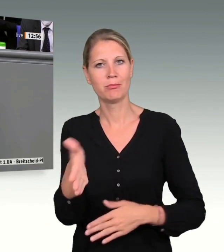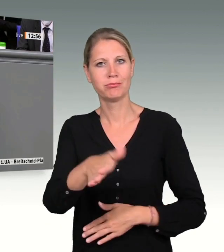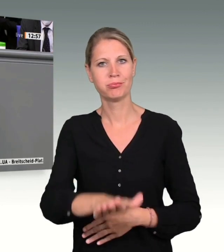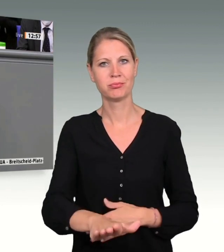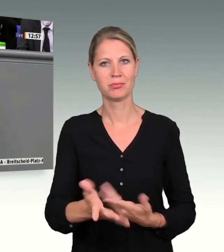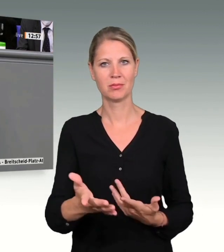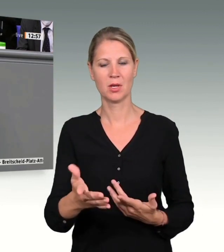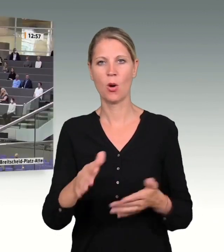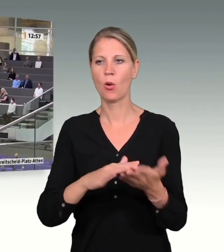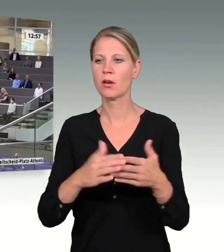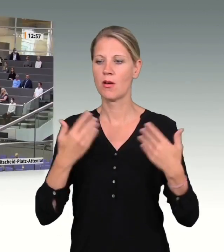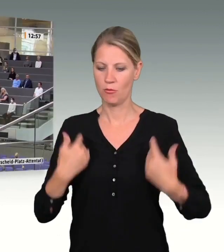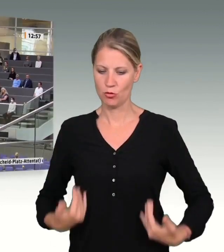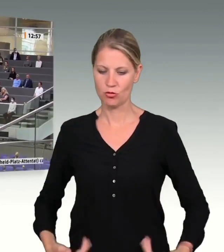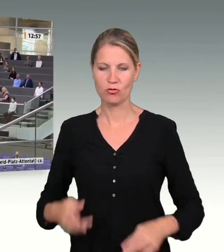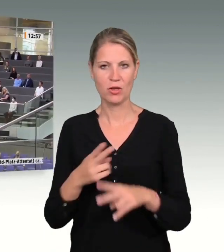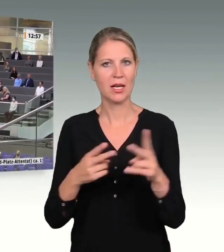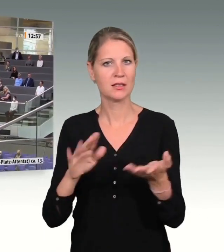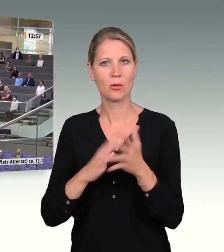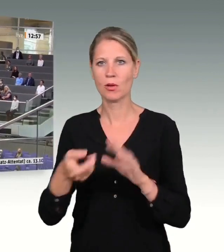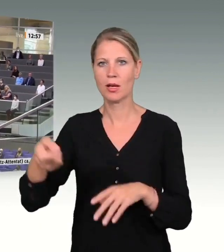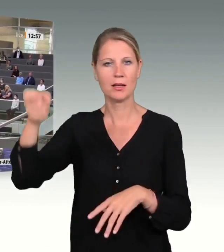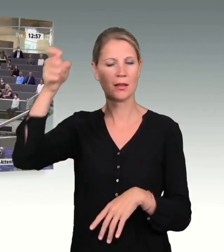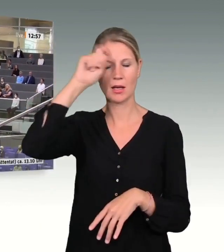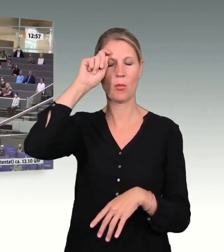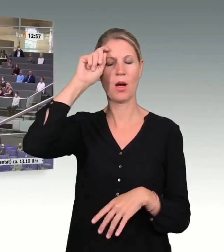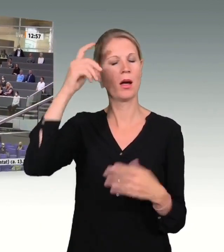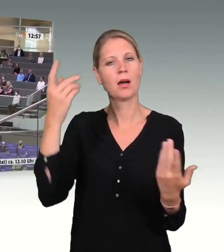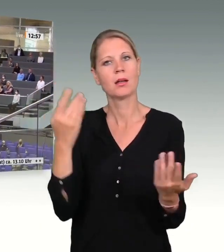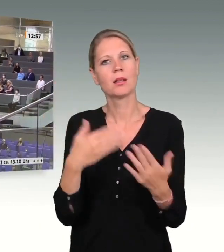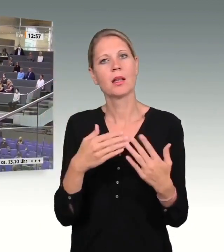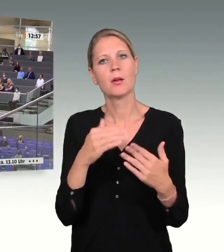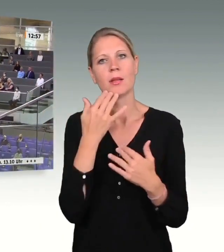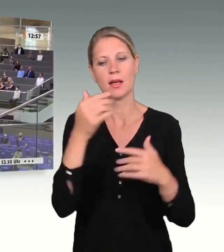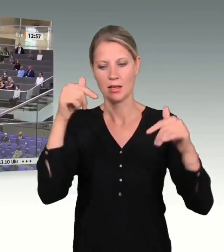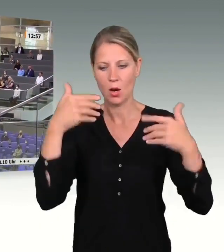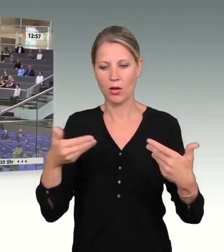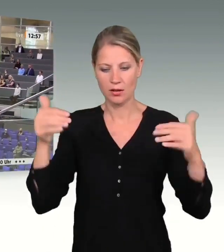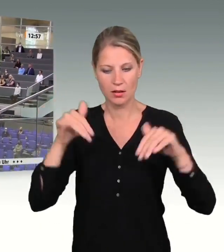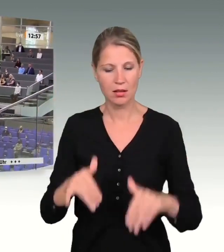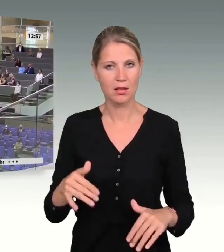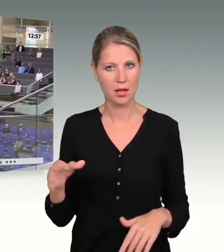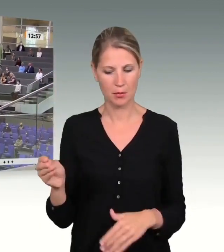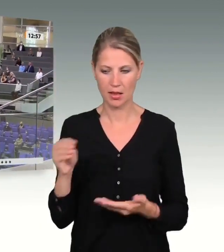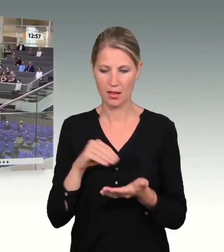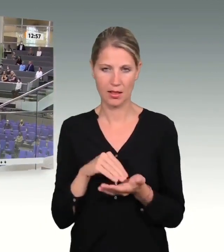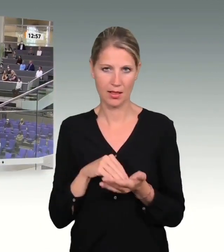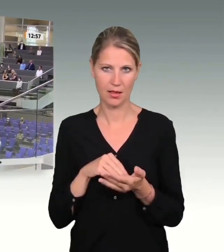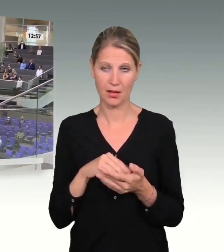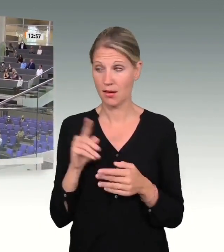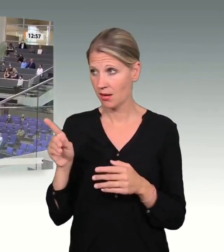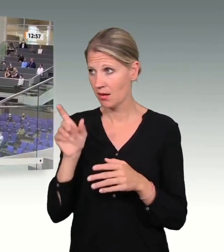dass Sie hier heute bei uns und mit uns sind. Ihnen allen gilt unser volles Mitgefühl und unsere ganze